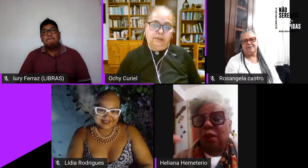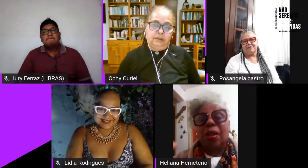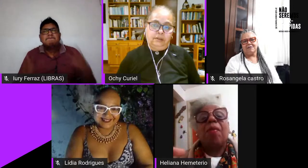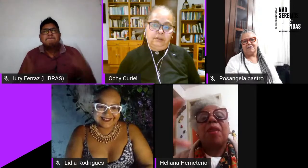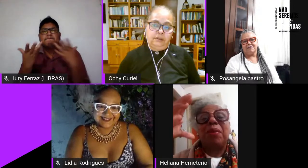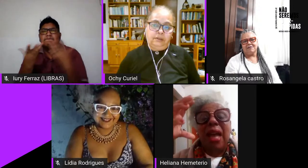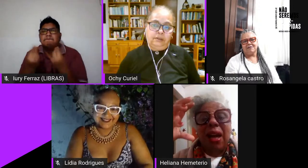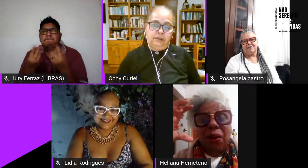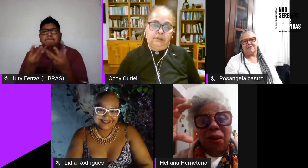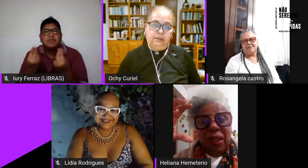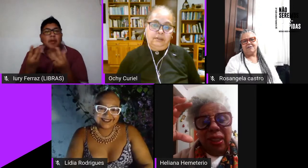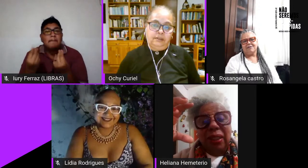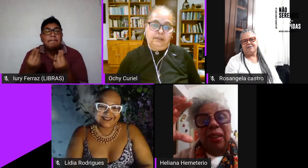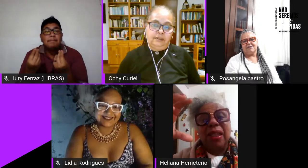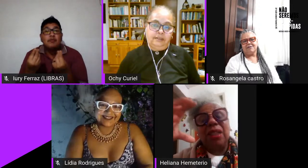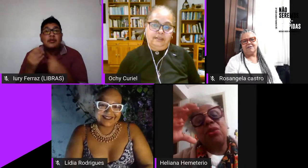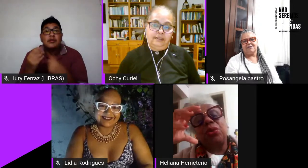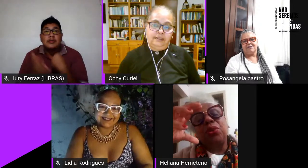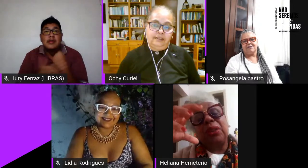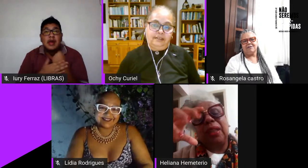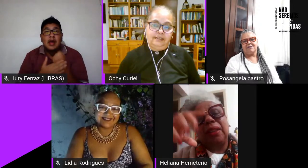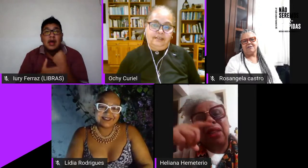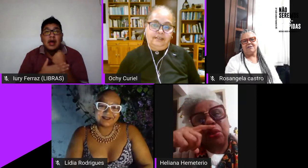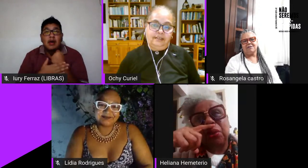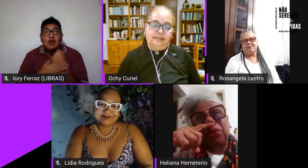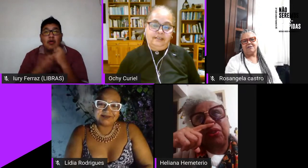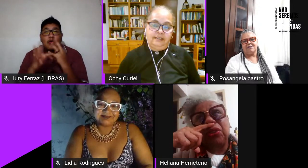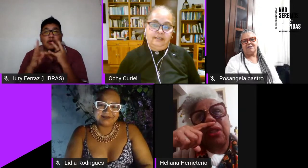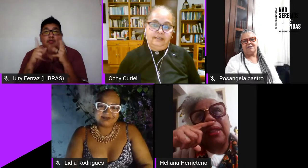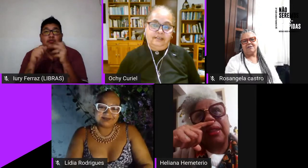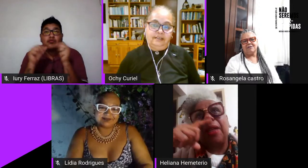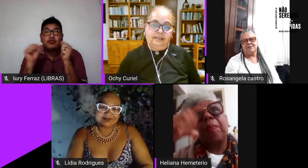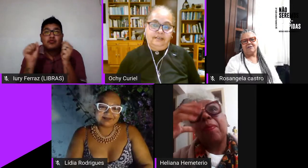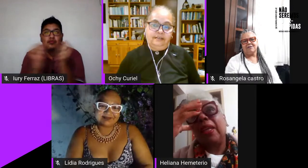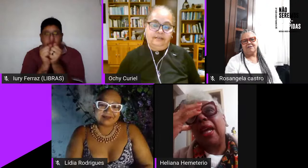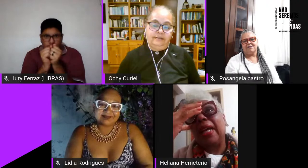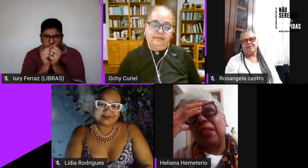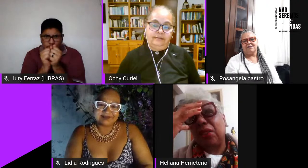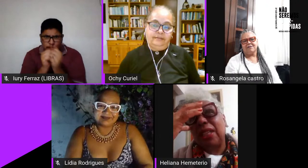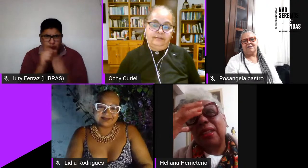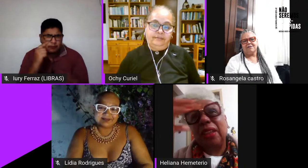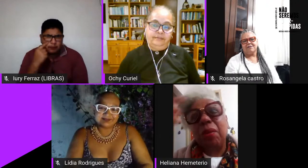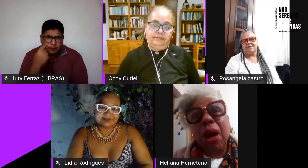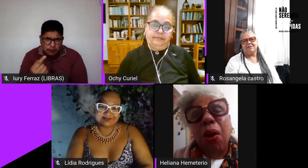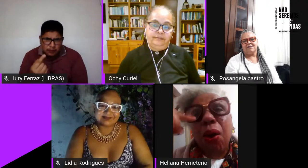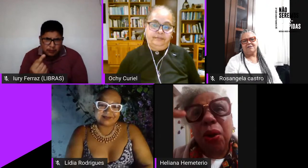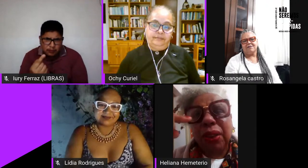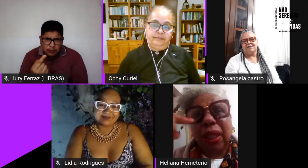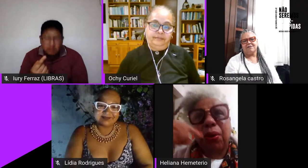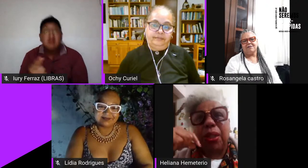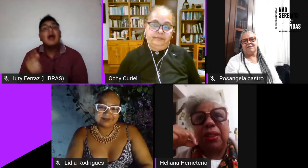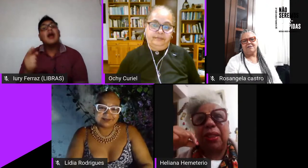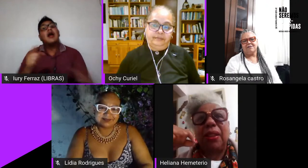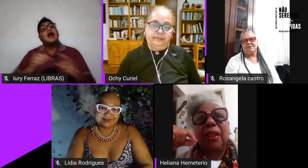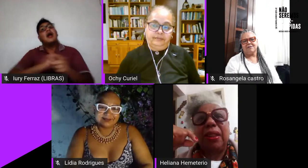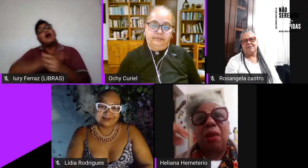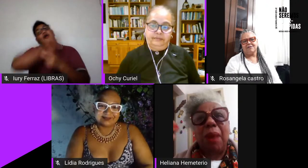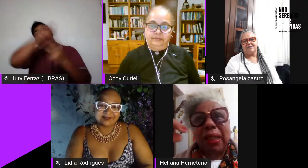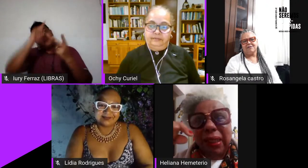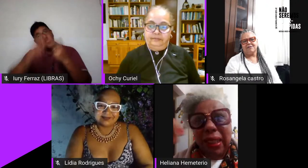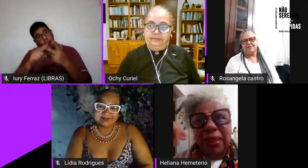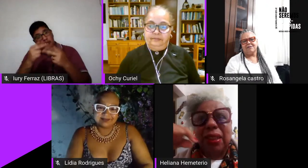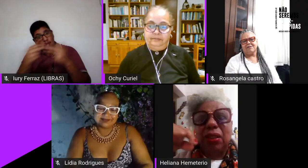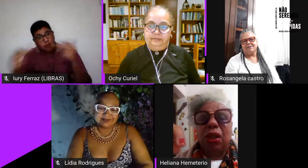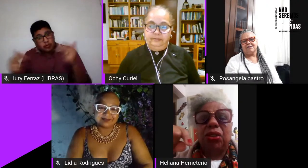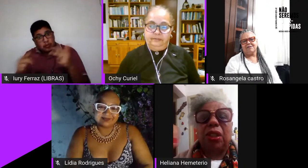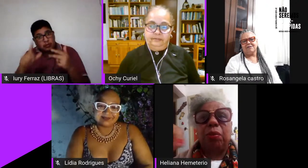tudo na hora isso tudo tem que estar junto viu Jéssica e aí Jéssica tem uma outra coisa que é